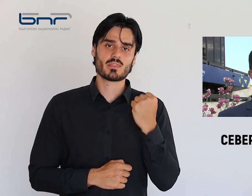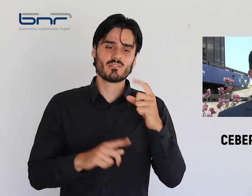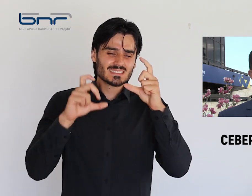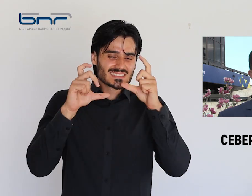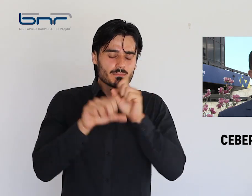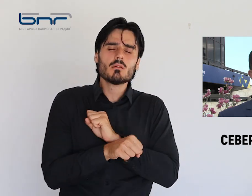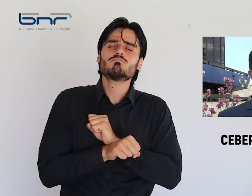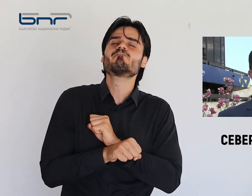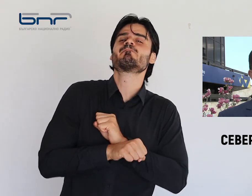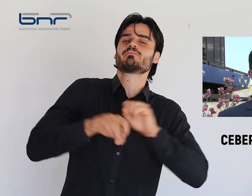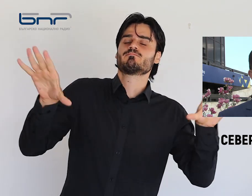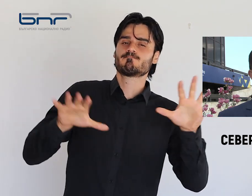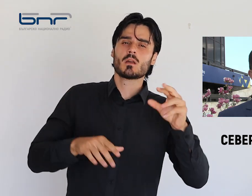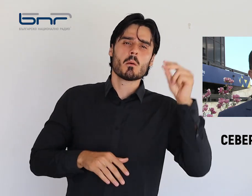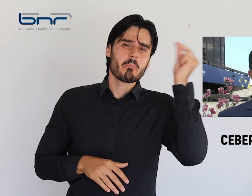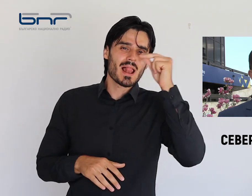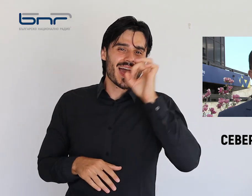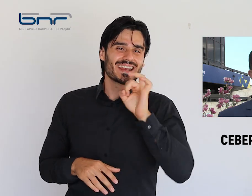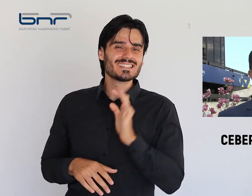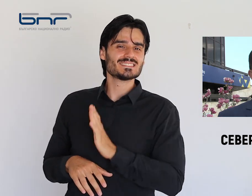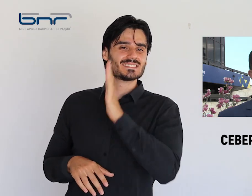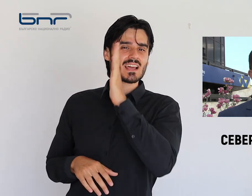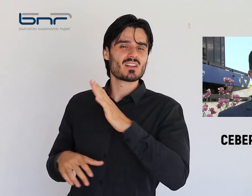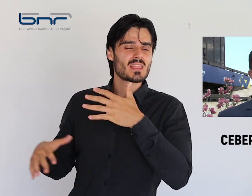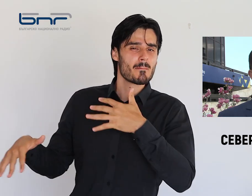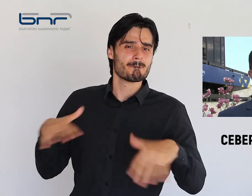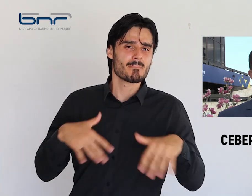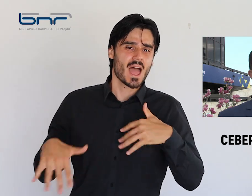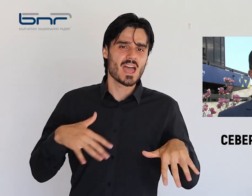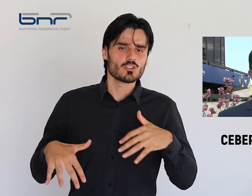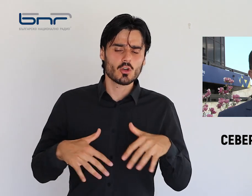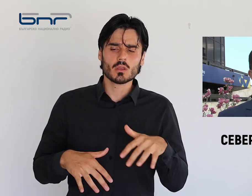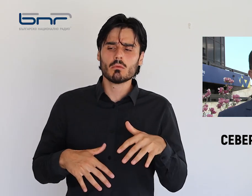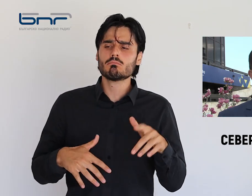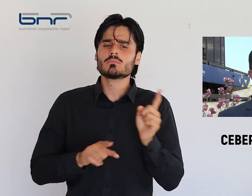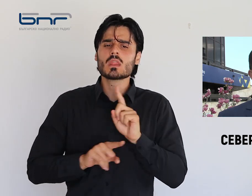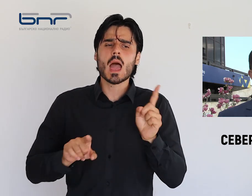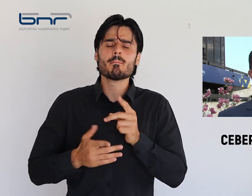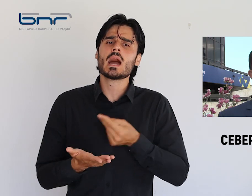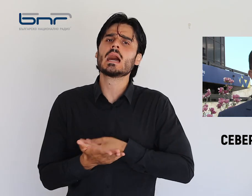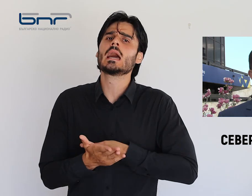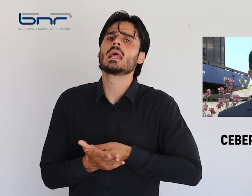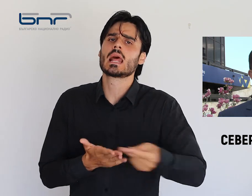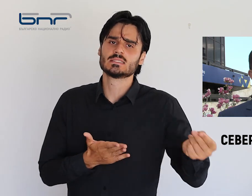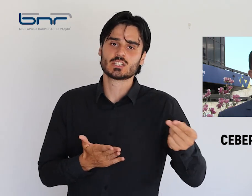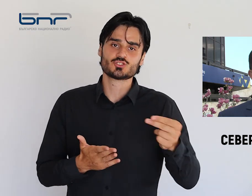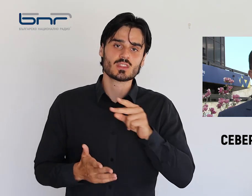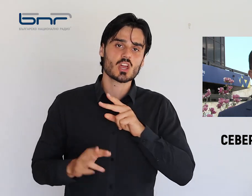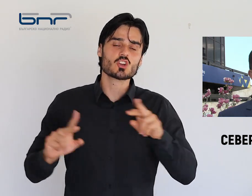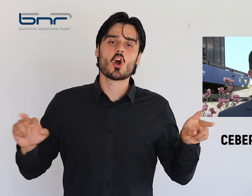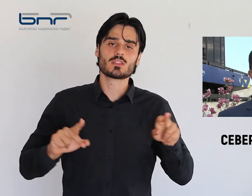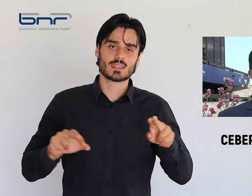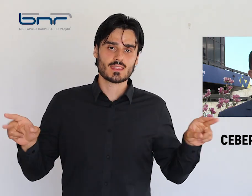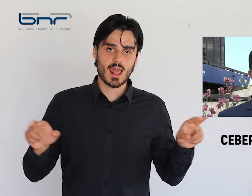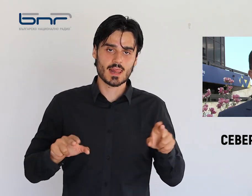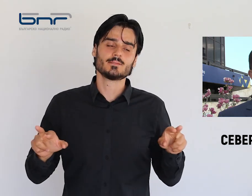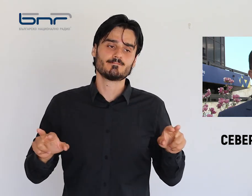срещи са публикувани в медии в България и Северна Македония без организаторите да са имали разрешение от родителите на децата, пише